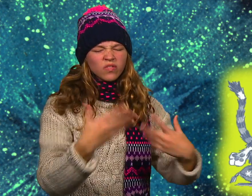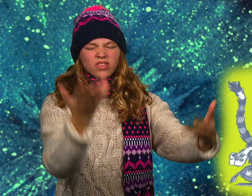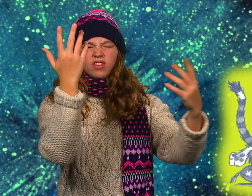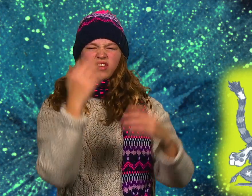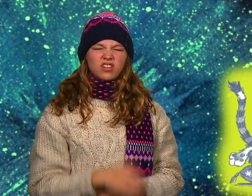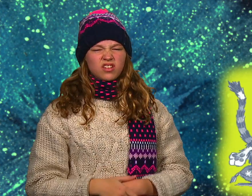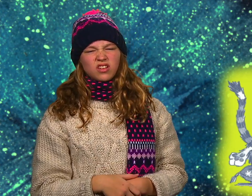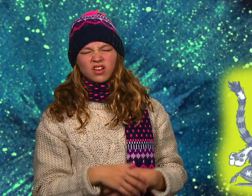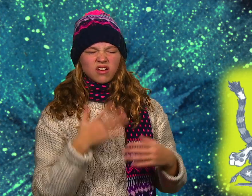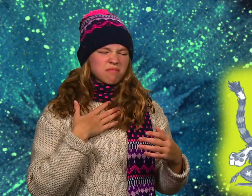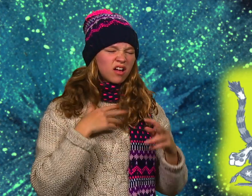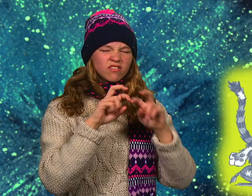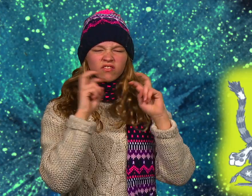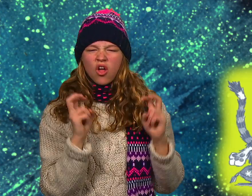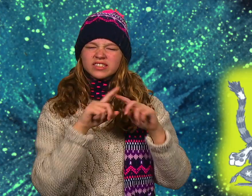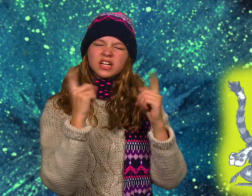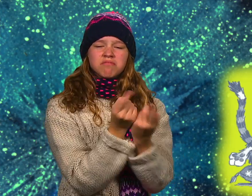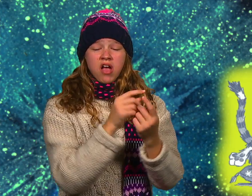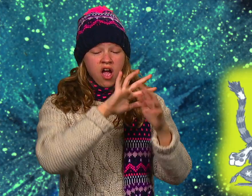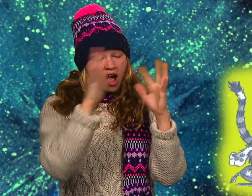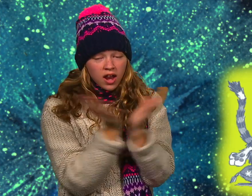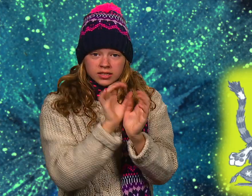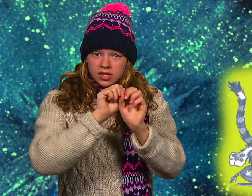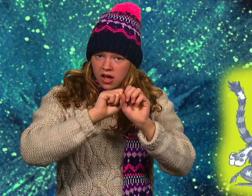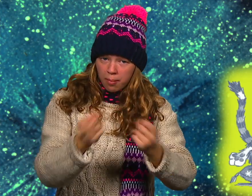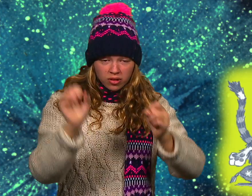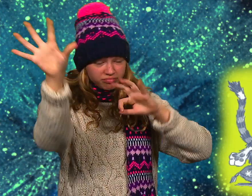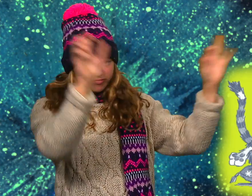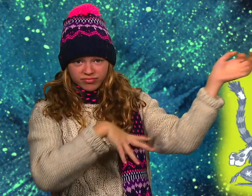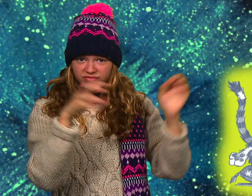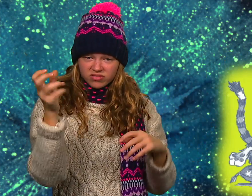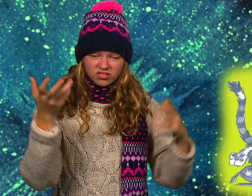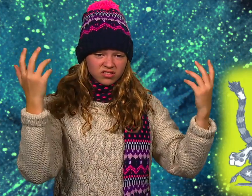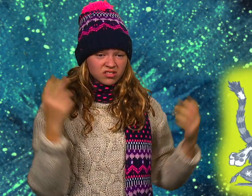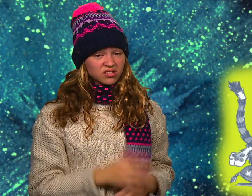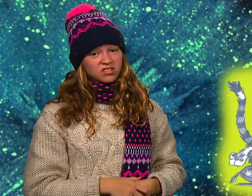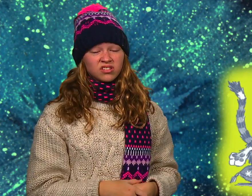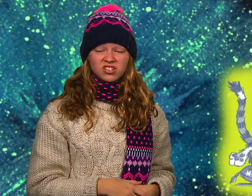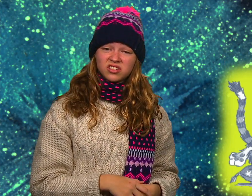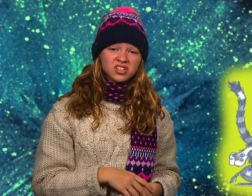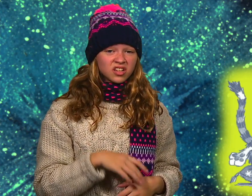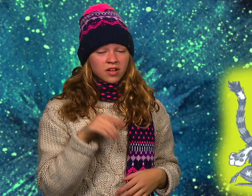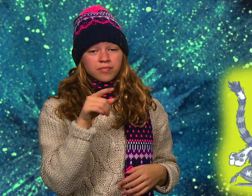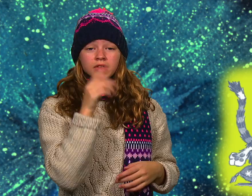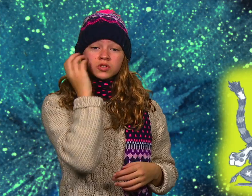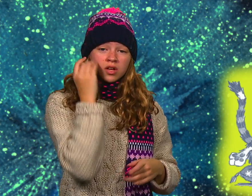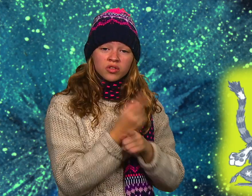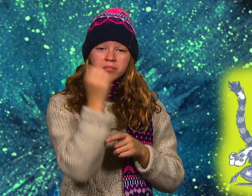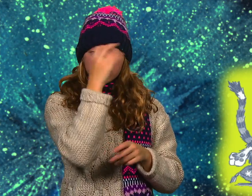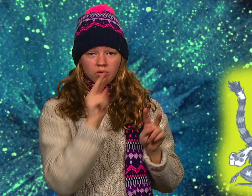Das Frauchen ist ganz entrüstet. Sie schimpft und zetert die ganze Zeit. Mein schönes Wohnzimmer ist